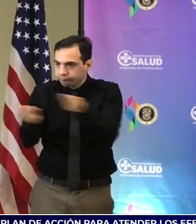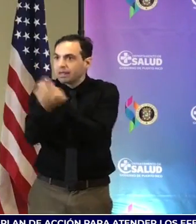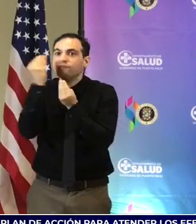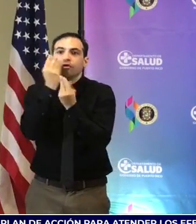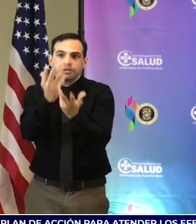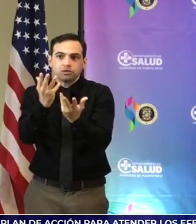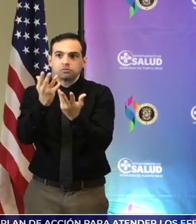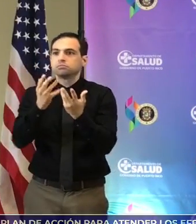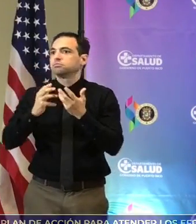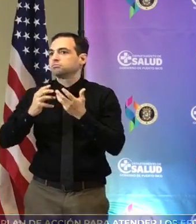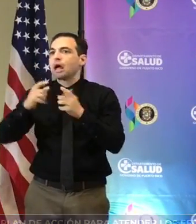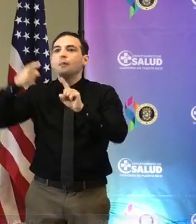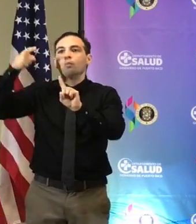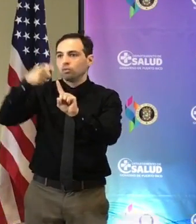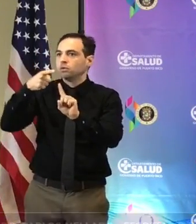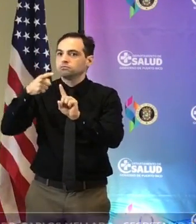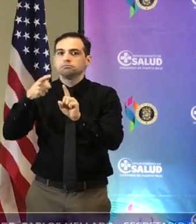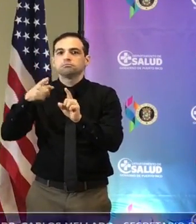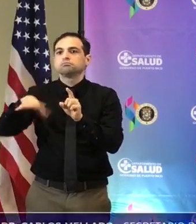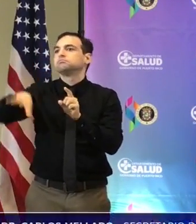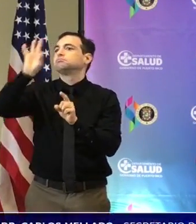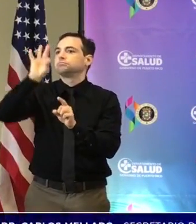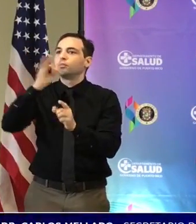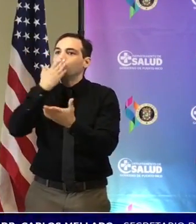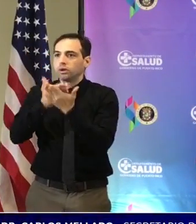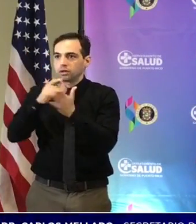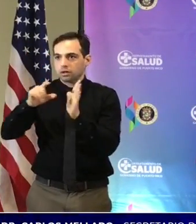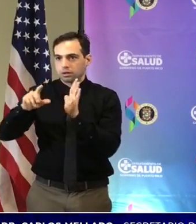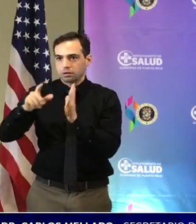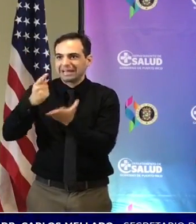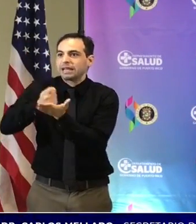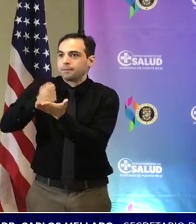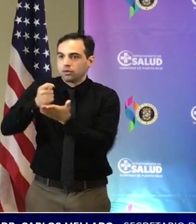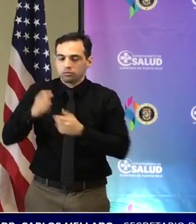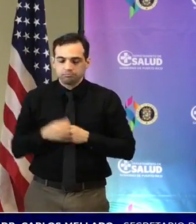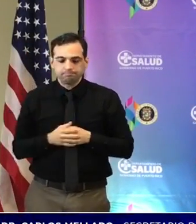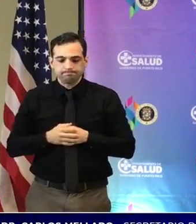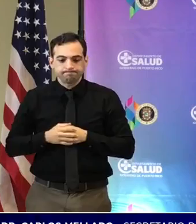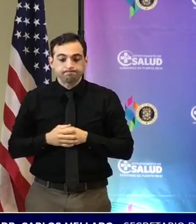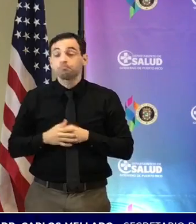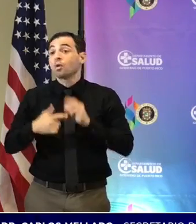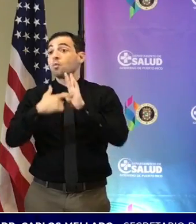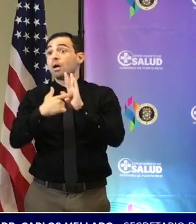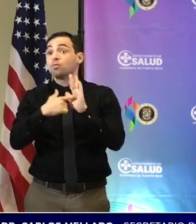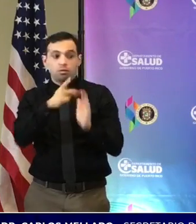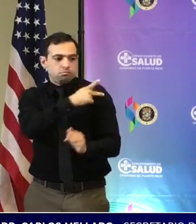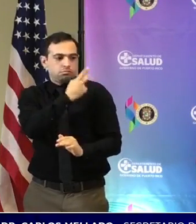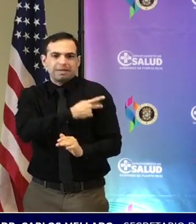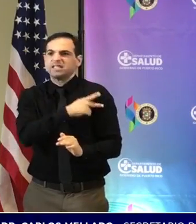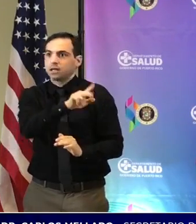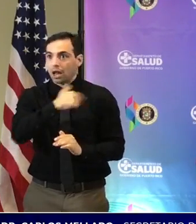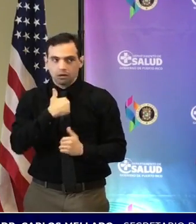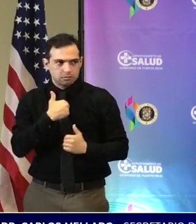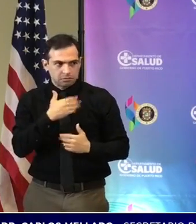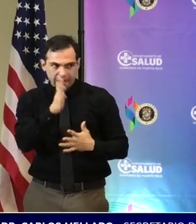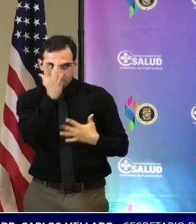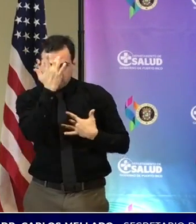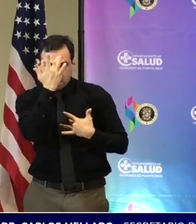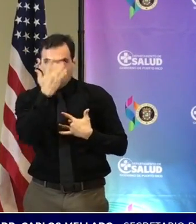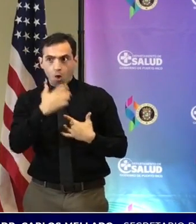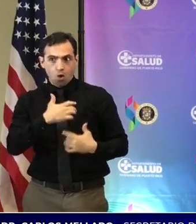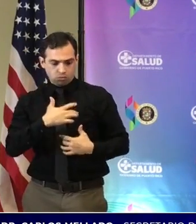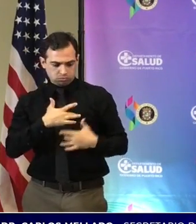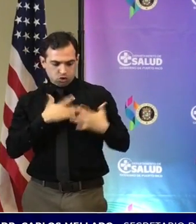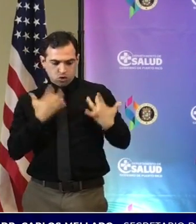investigación, investigar los factores de riesgo a este COVID prolongado, si el paciente tiene enfermedad cardíaca, si el paciente es obeso, si el